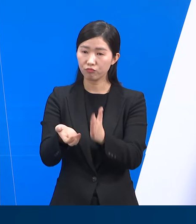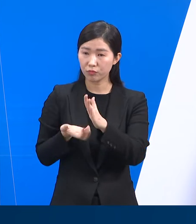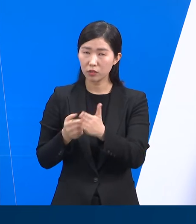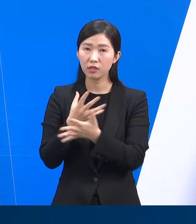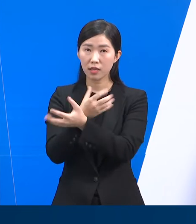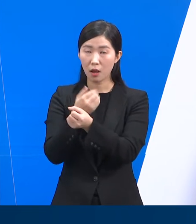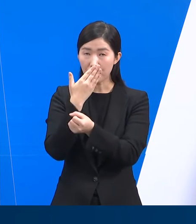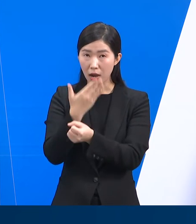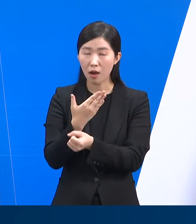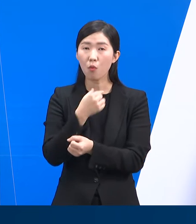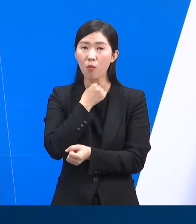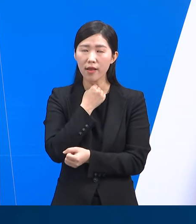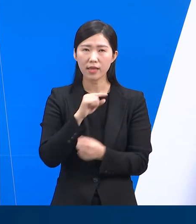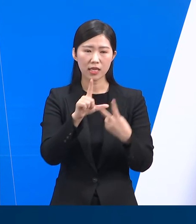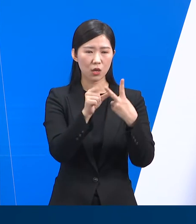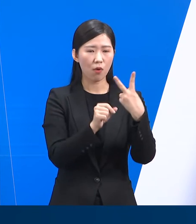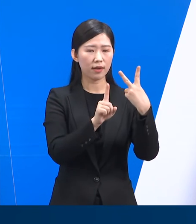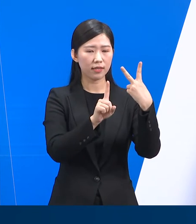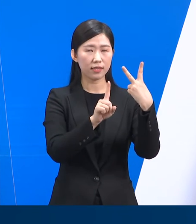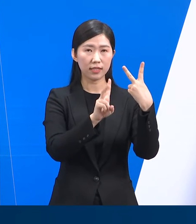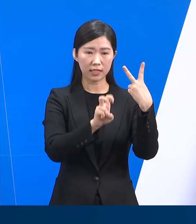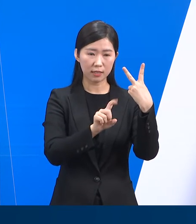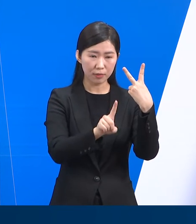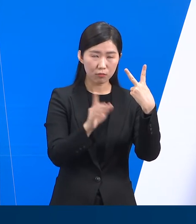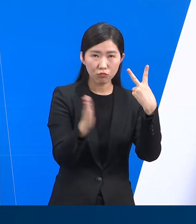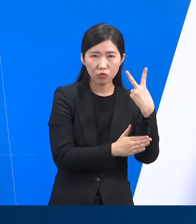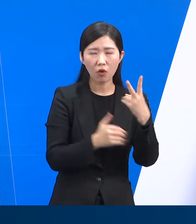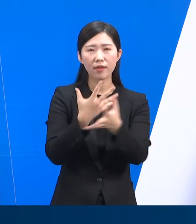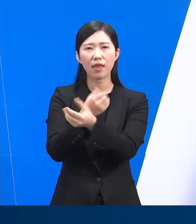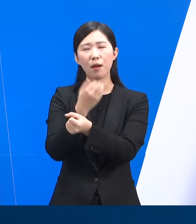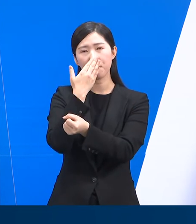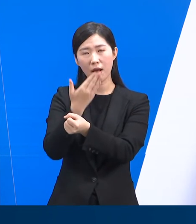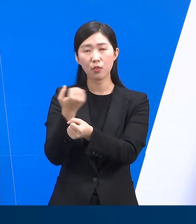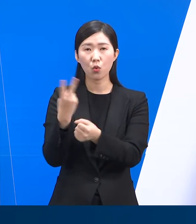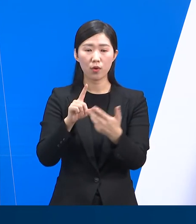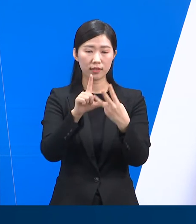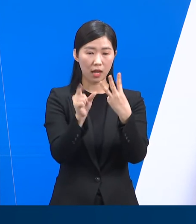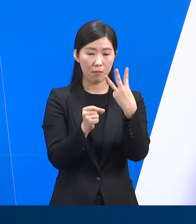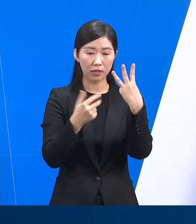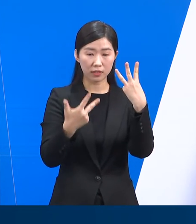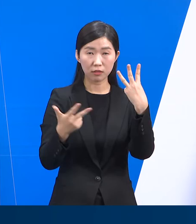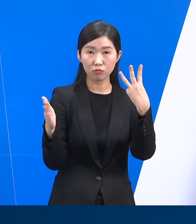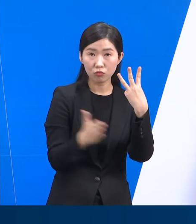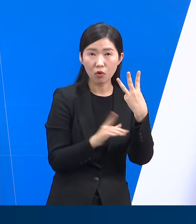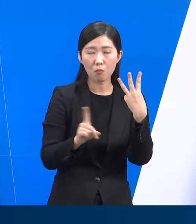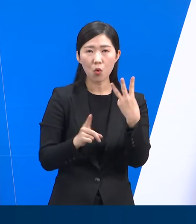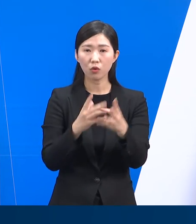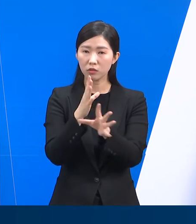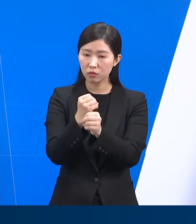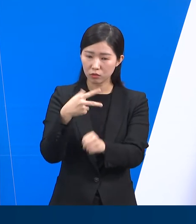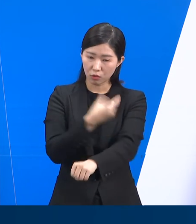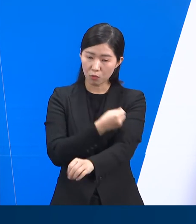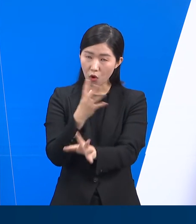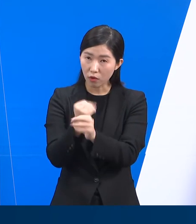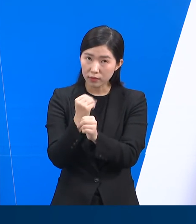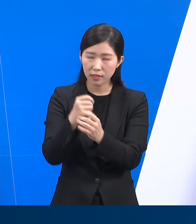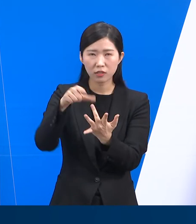21일부터 누리집을 통해 사전 예약할 수 있으며 3월 7일부터 접종 일을 선택할 수 있습니다.